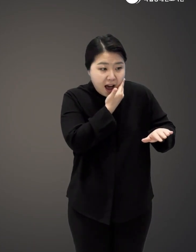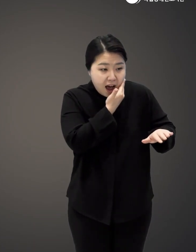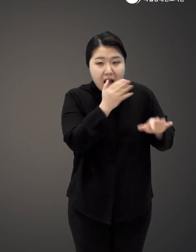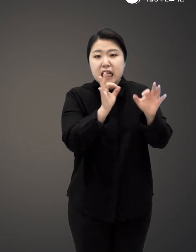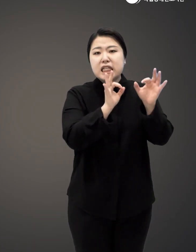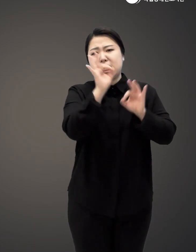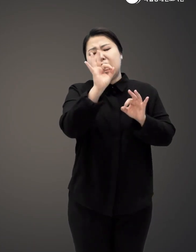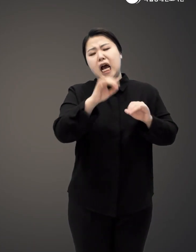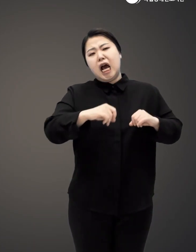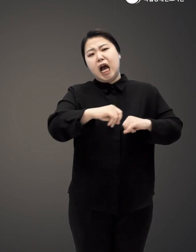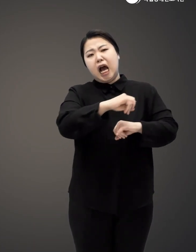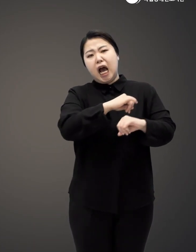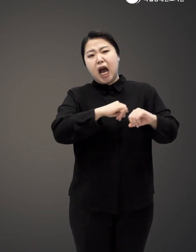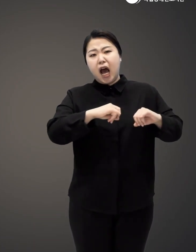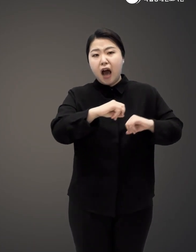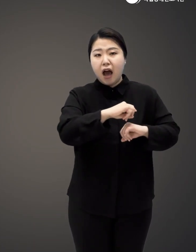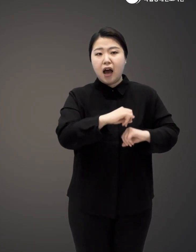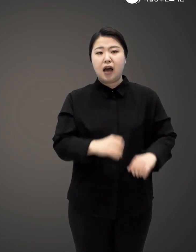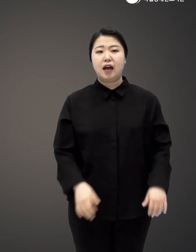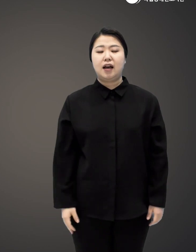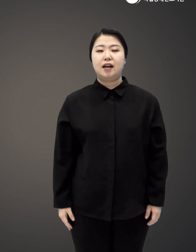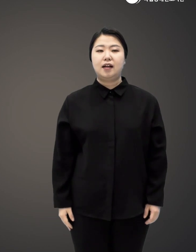들끓는 구더기와 마주했다